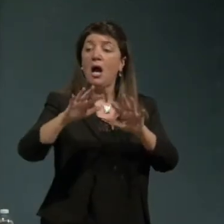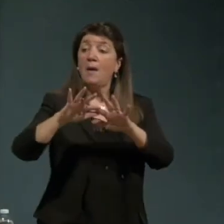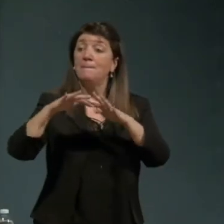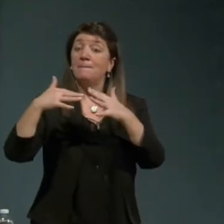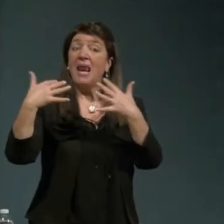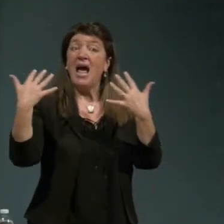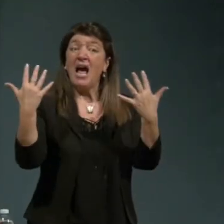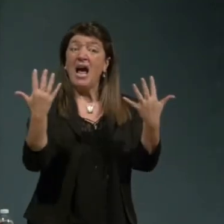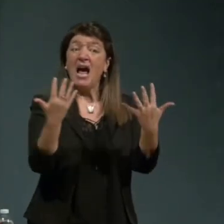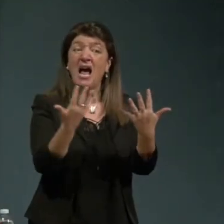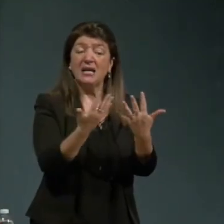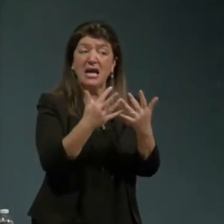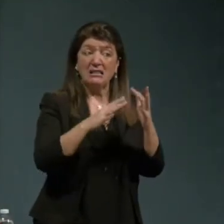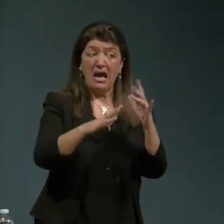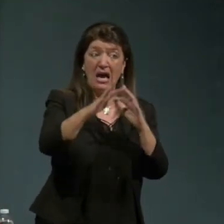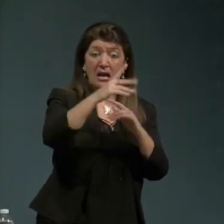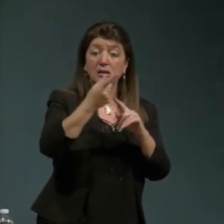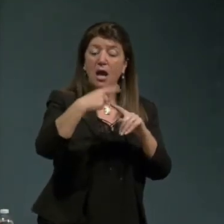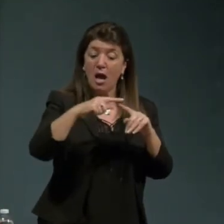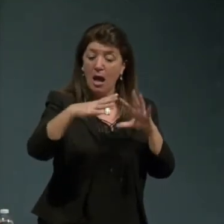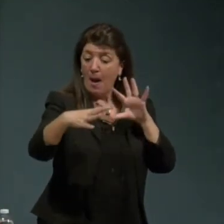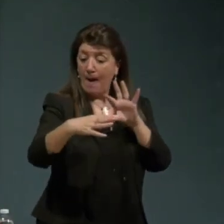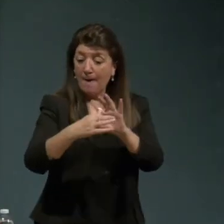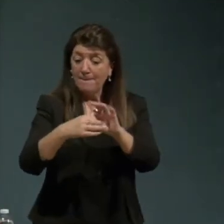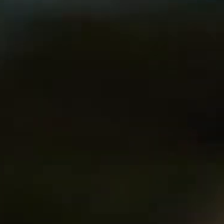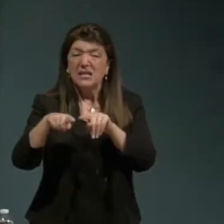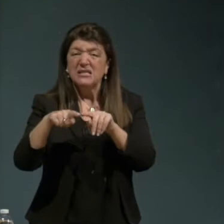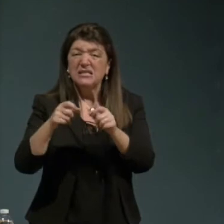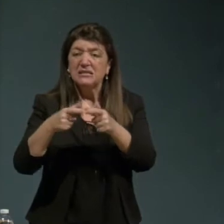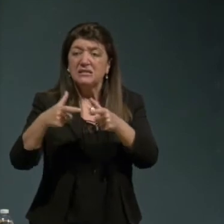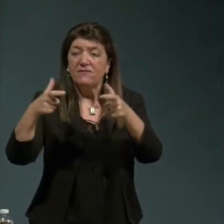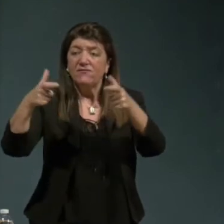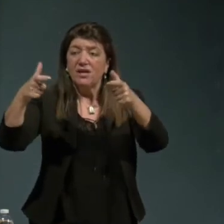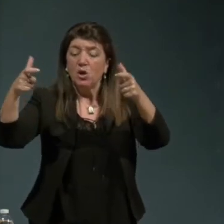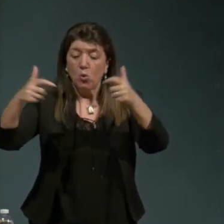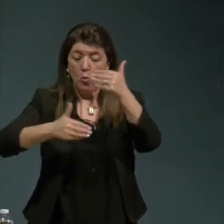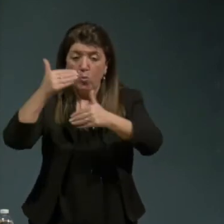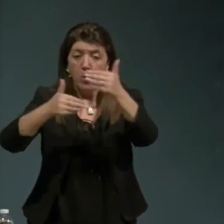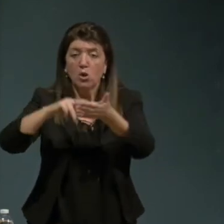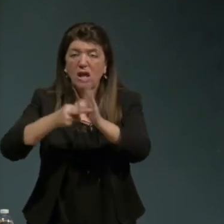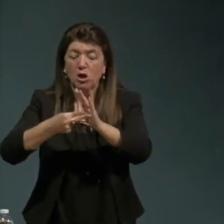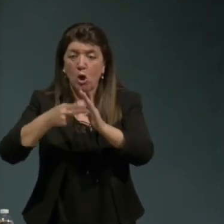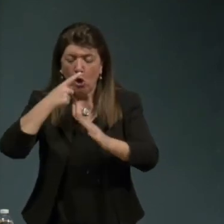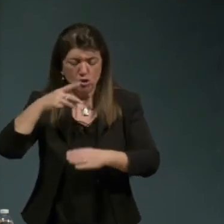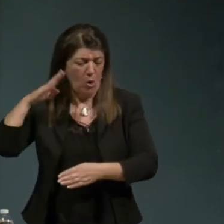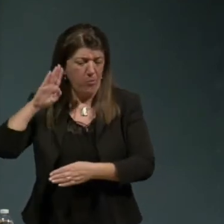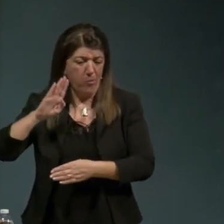parte e sviluppo in modo imprevisto di tecnologie inedite l'accelerazione della globalizzazione